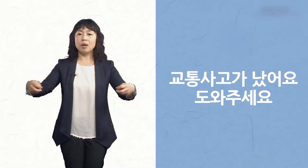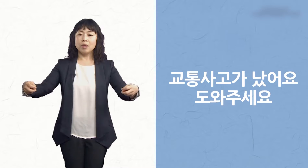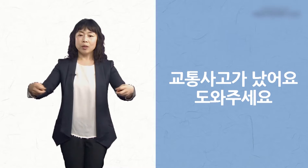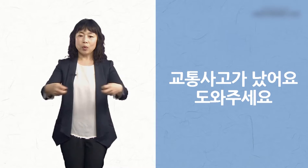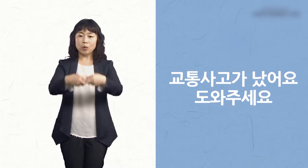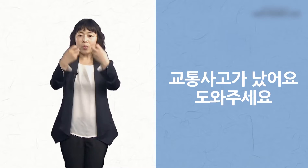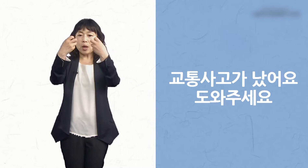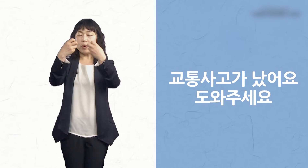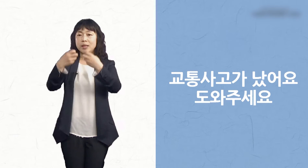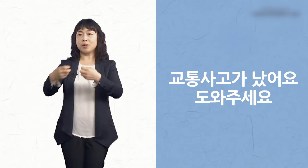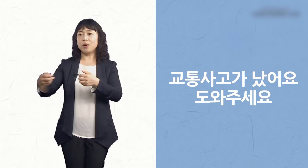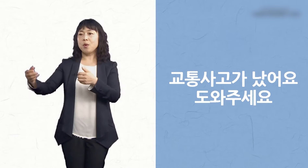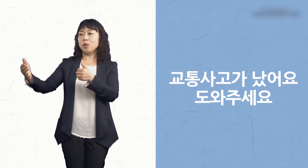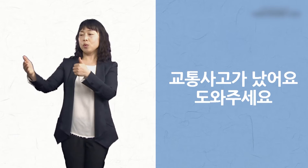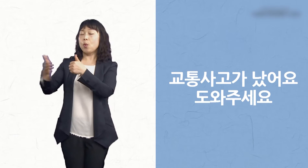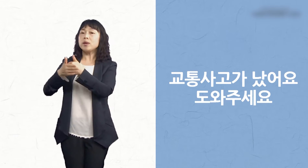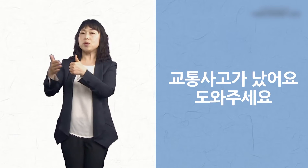교통사고 났어요? 도와주세요.